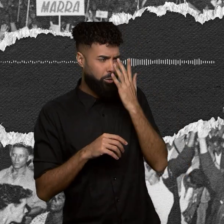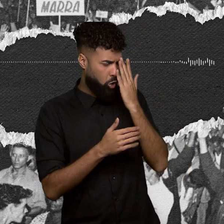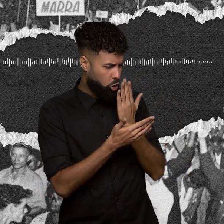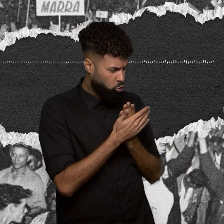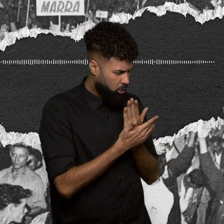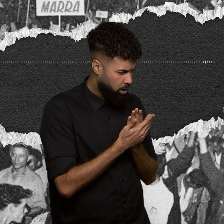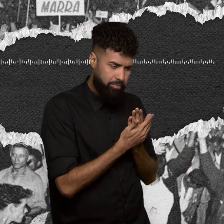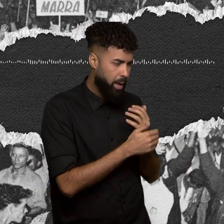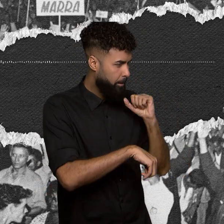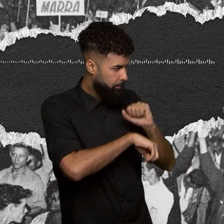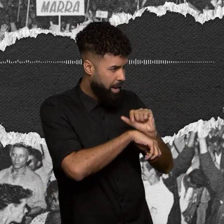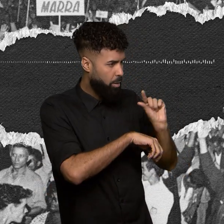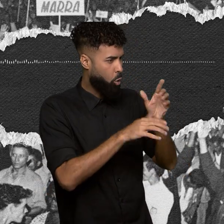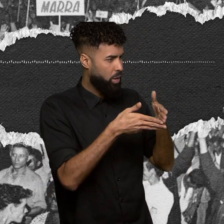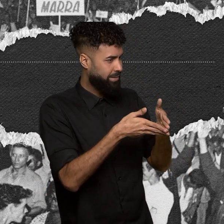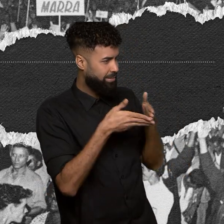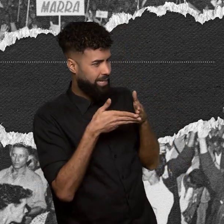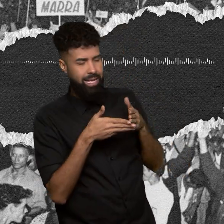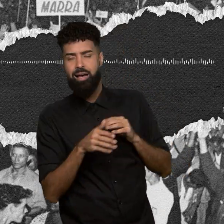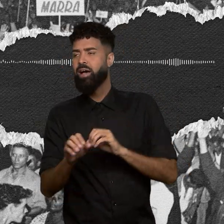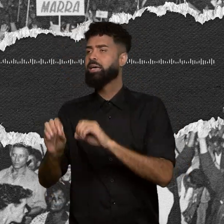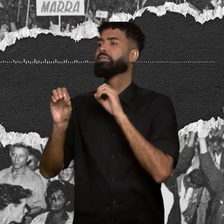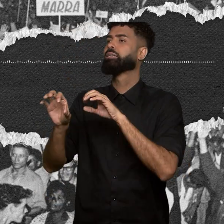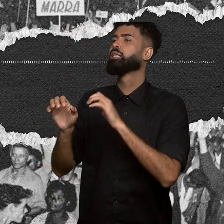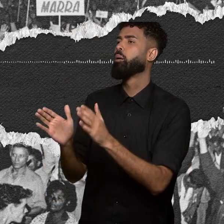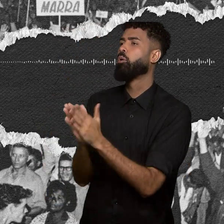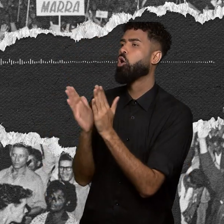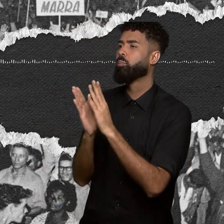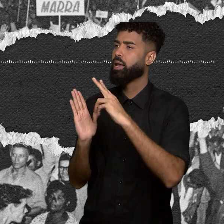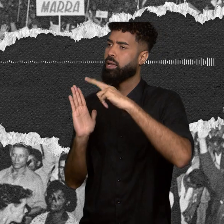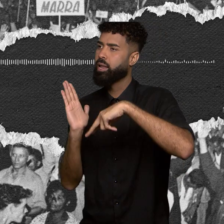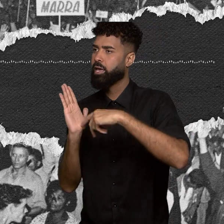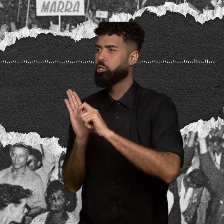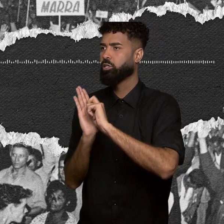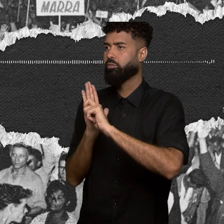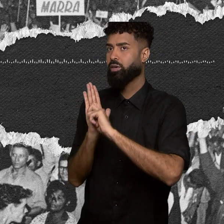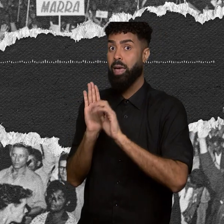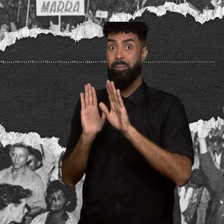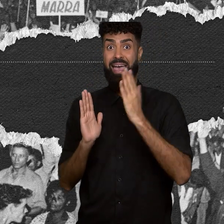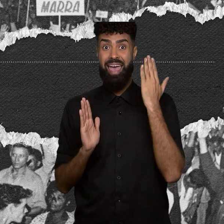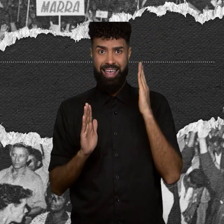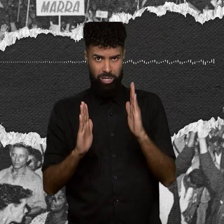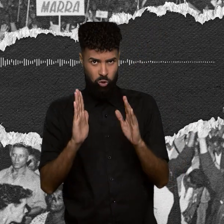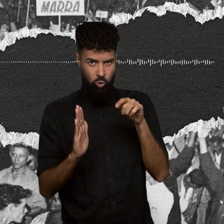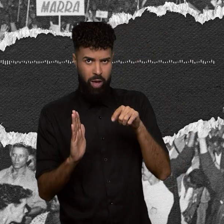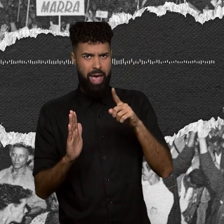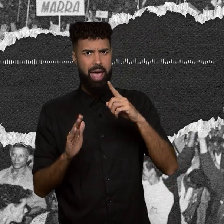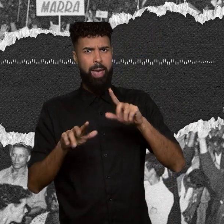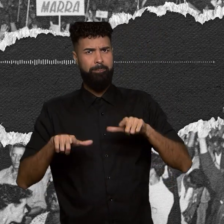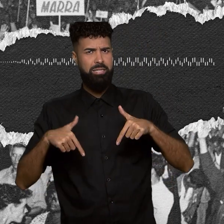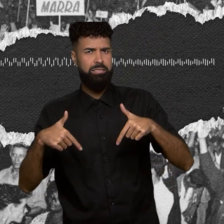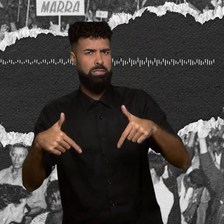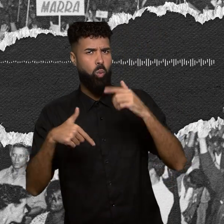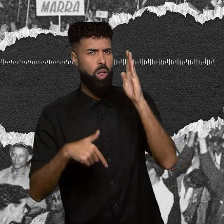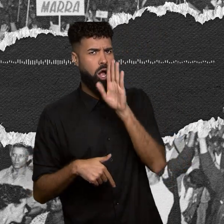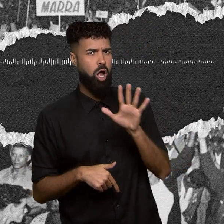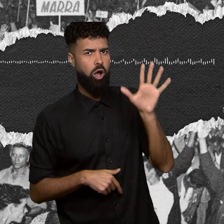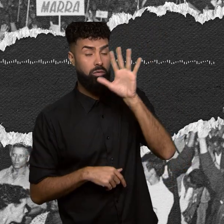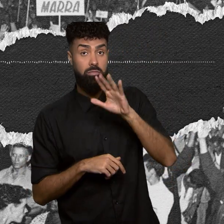ensinar adultos pobres a ler e a escrever. Mas essa era considerada uma missão nacional. E atraía gente como Maria Valéria